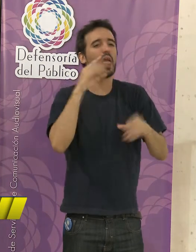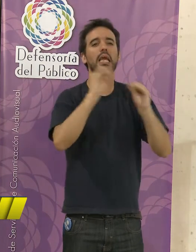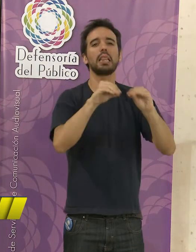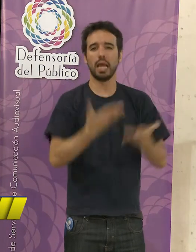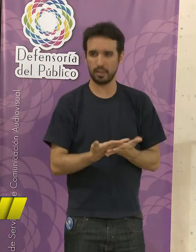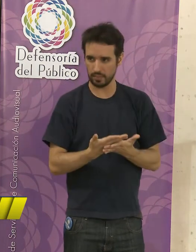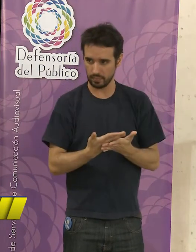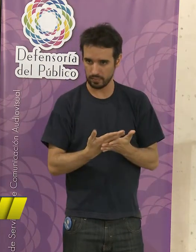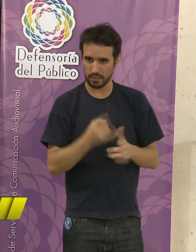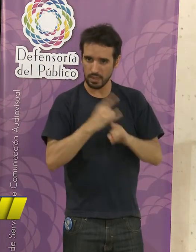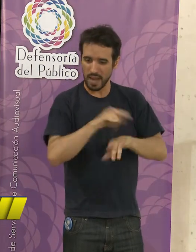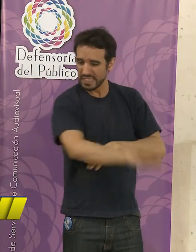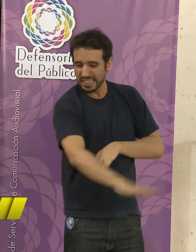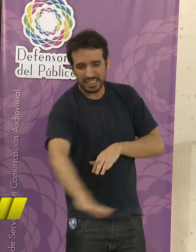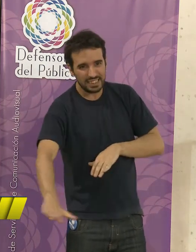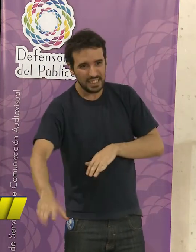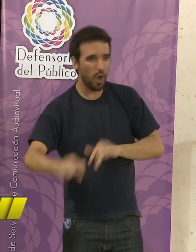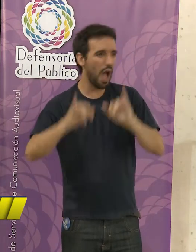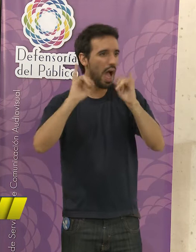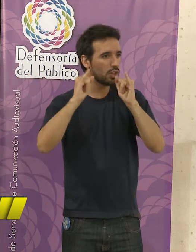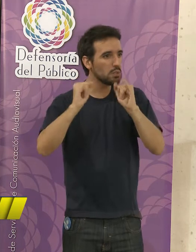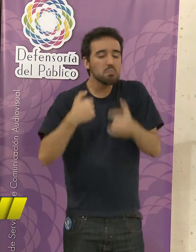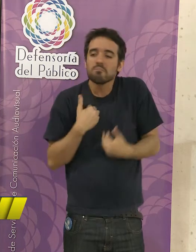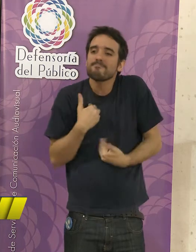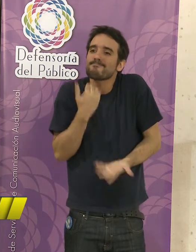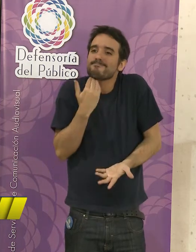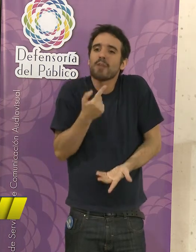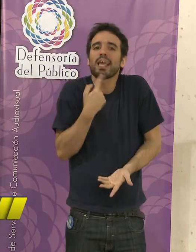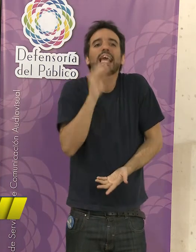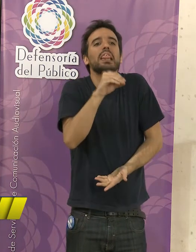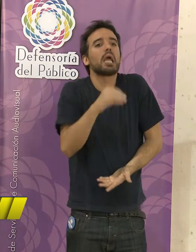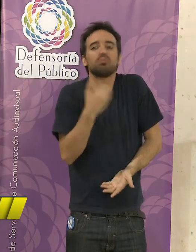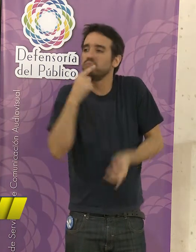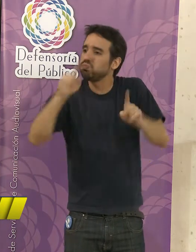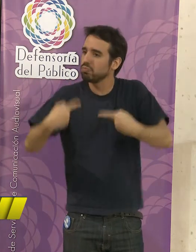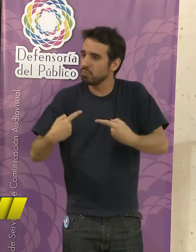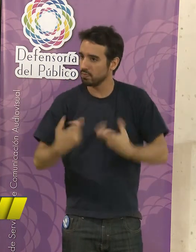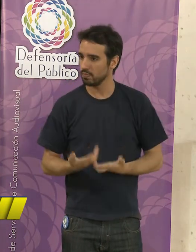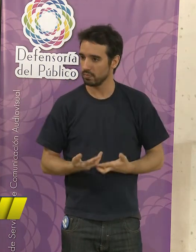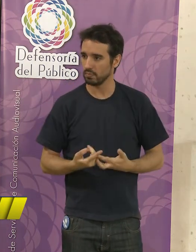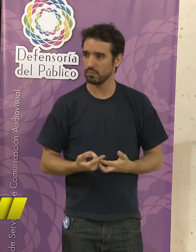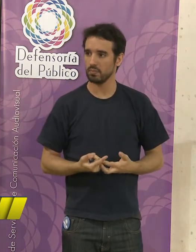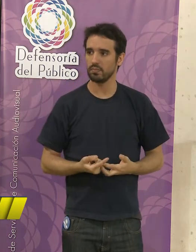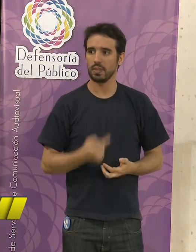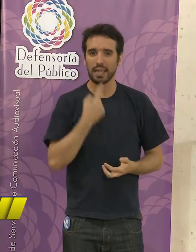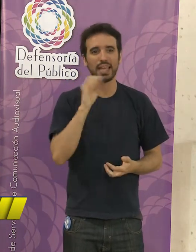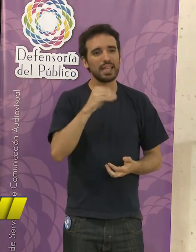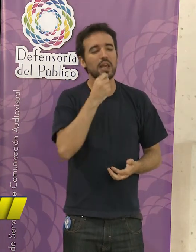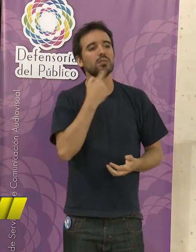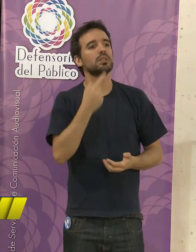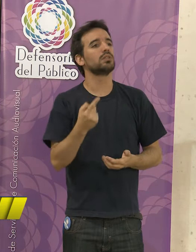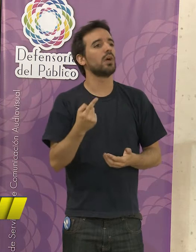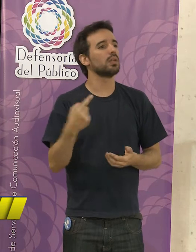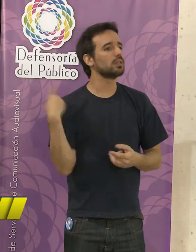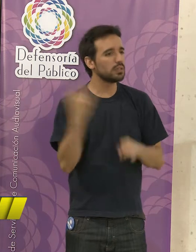niños, niñas y adolescentes, no poseemos un espíritu crítico, porque estamos acostumbrados a los estereotipos que vemos